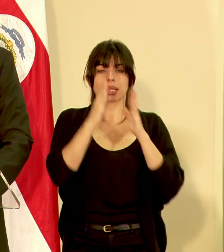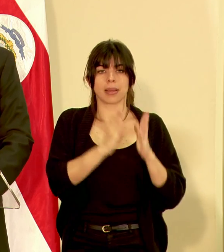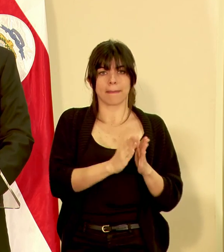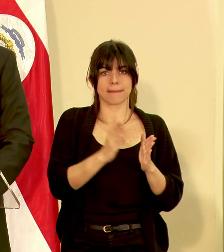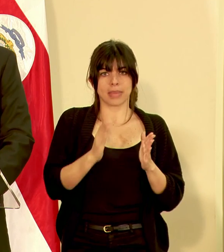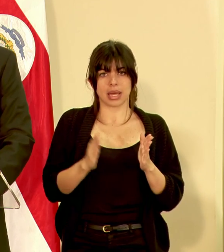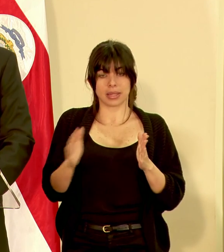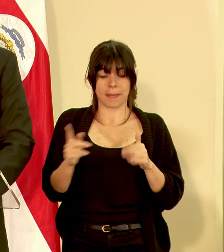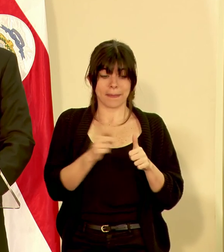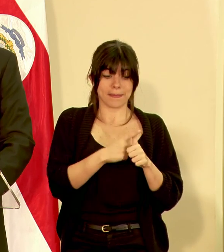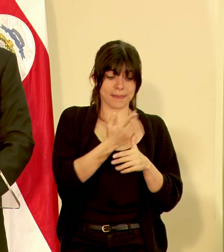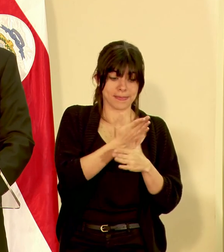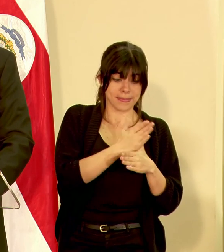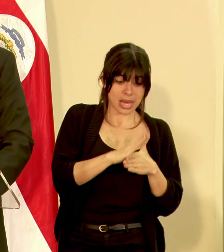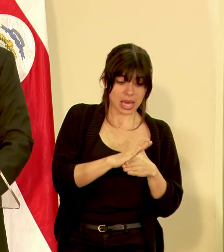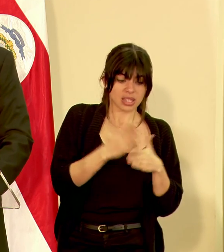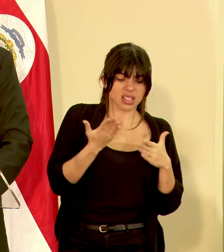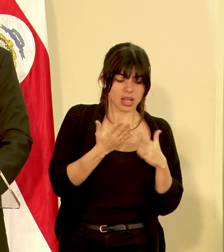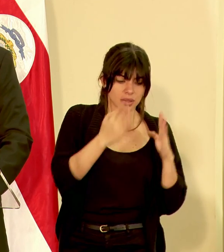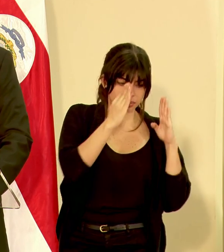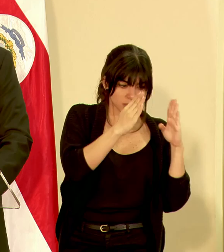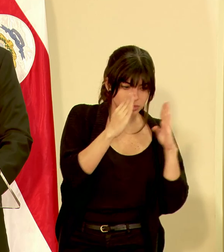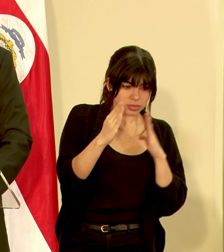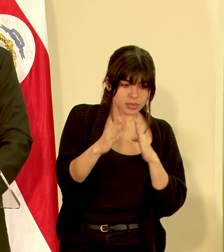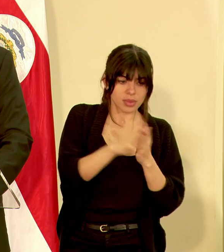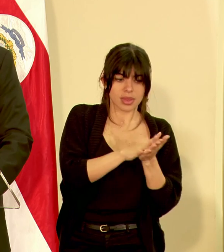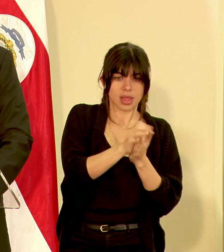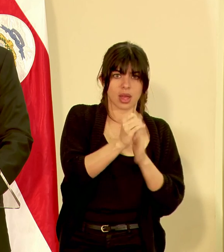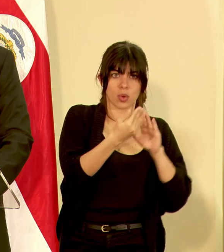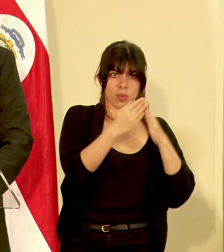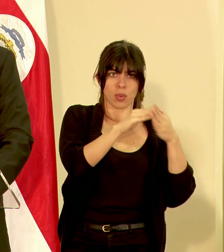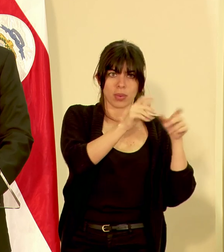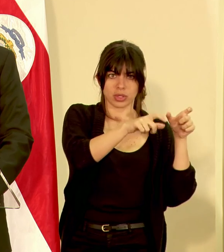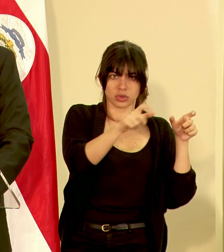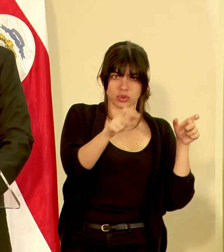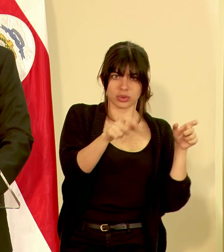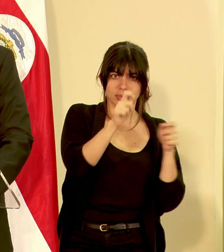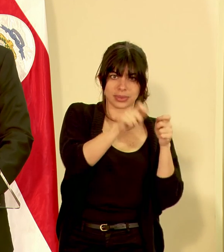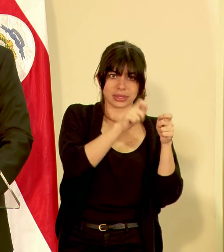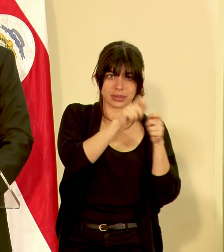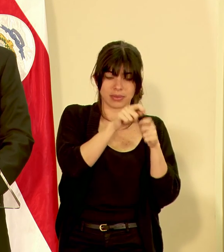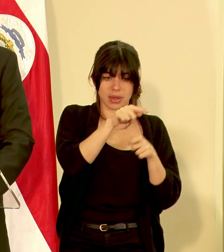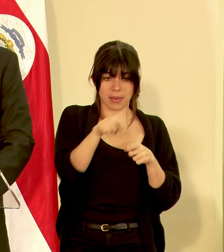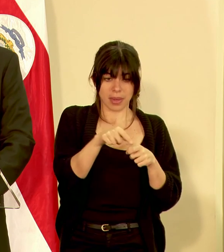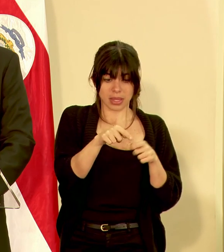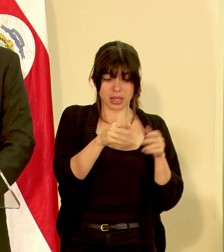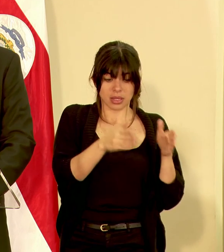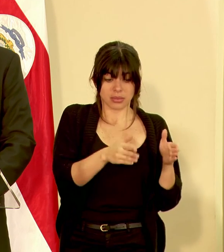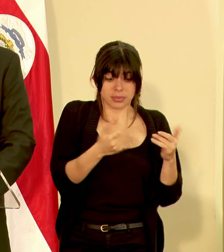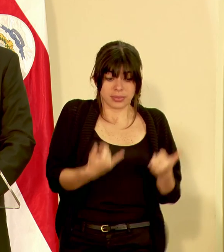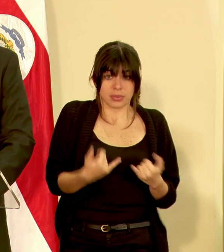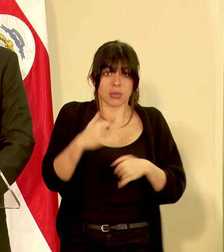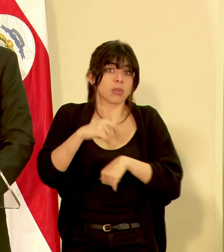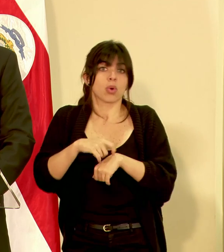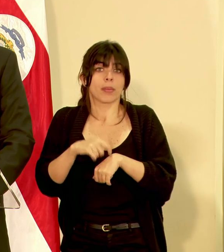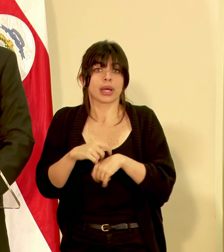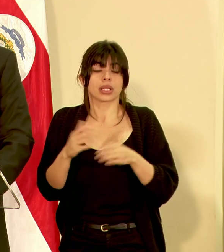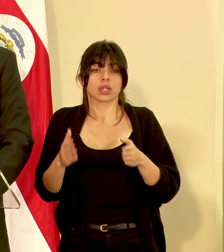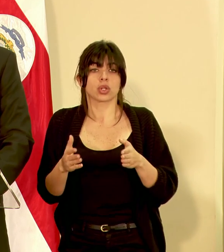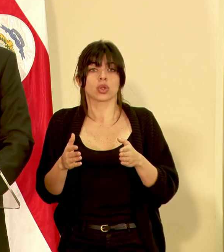y en la primera etapa se estuvo atendiendo la afectación a la población directamente afectada y en estos momentos